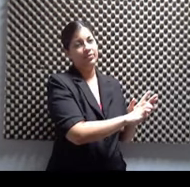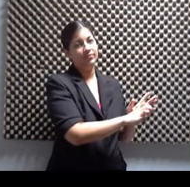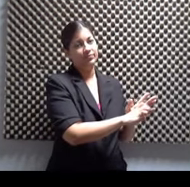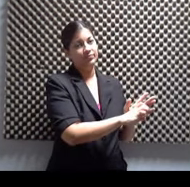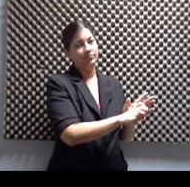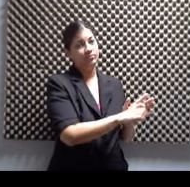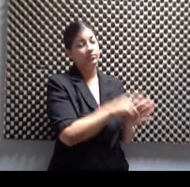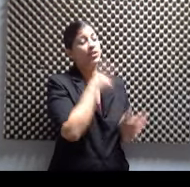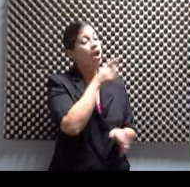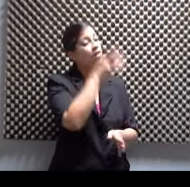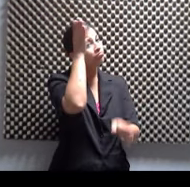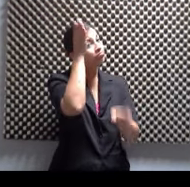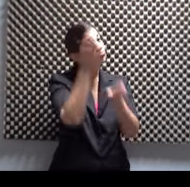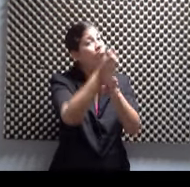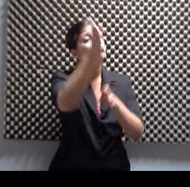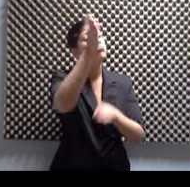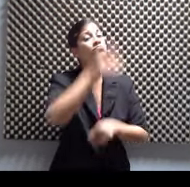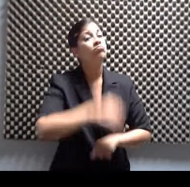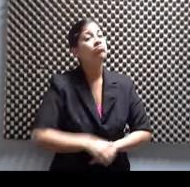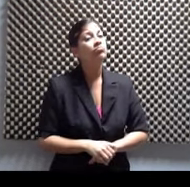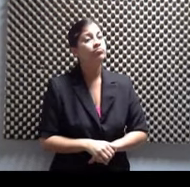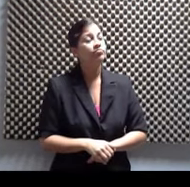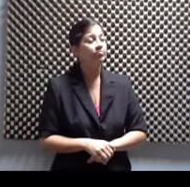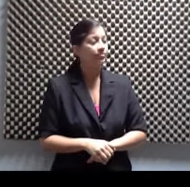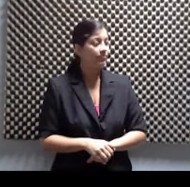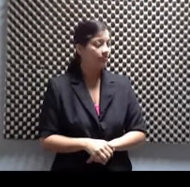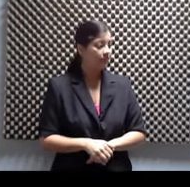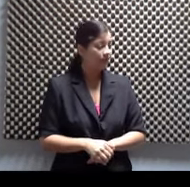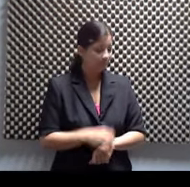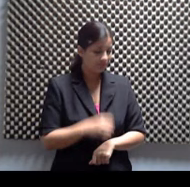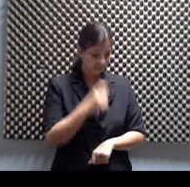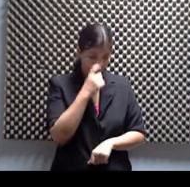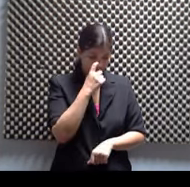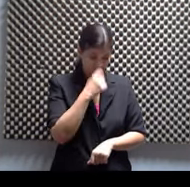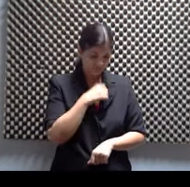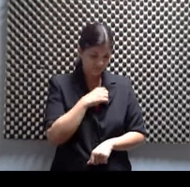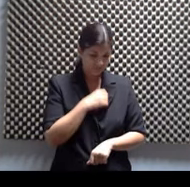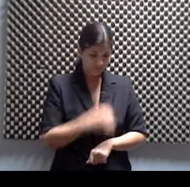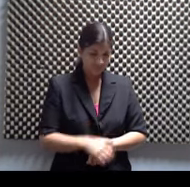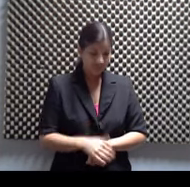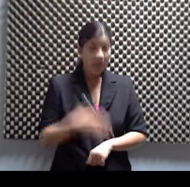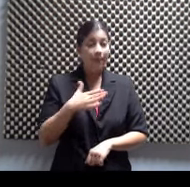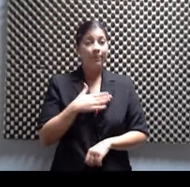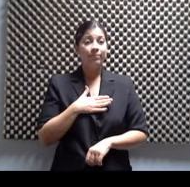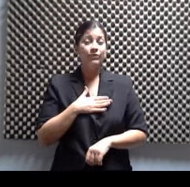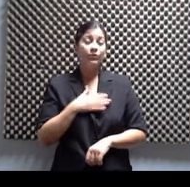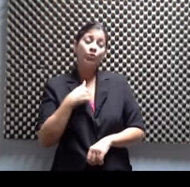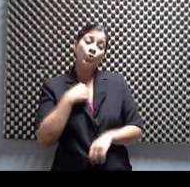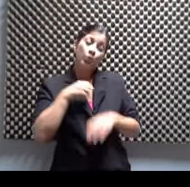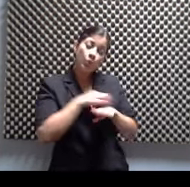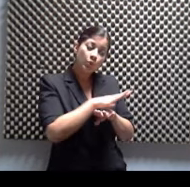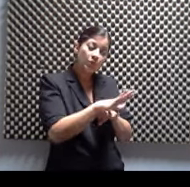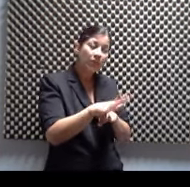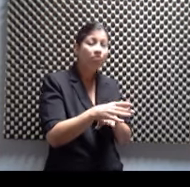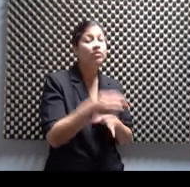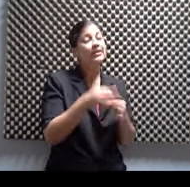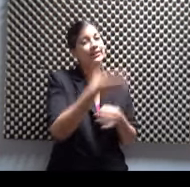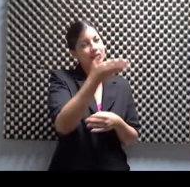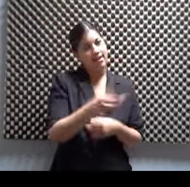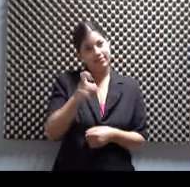ella, ella, en momentos, mis consejos están ahí para cuando ella los necesita, pero volvemos a lo mismo, yo no quiero